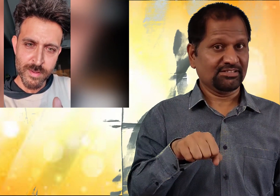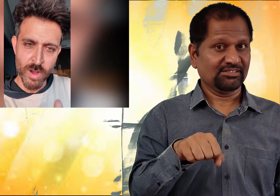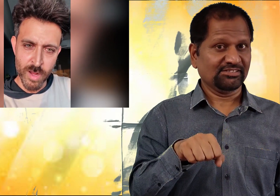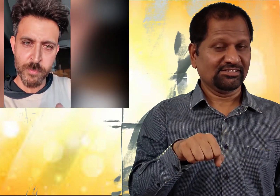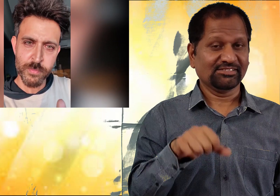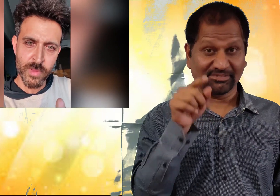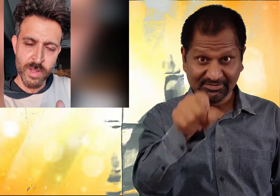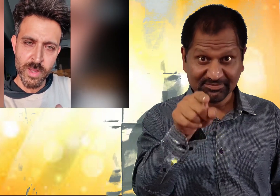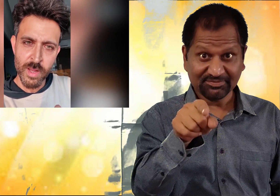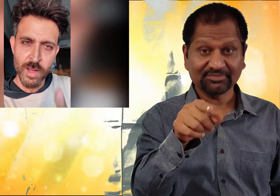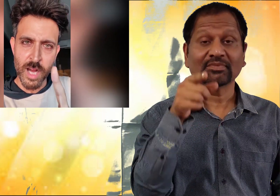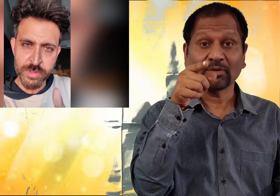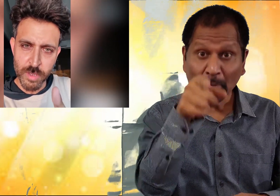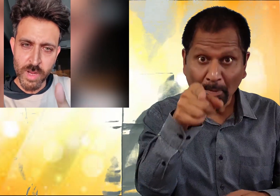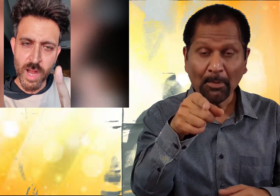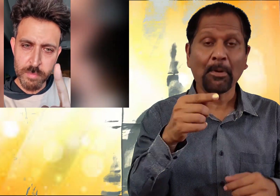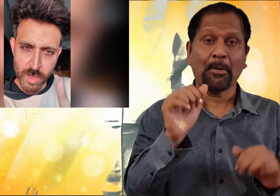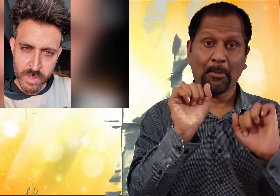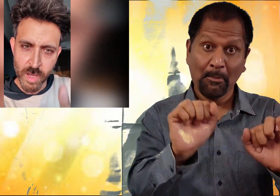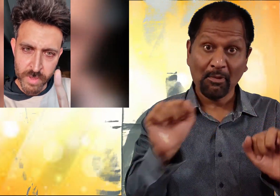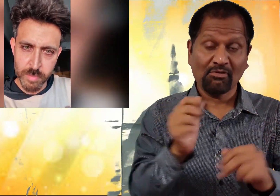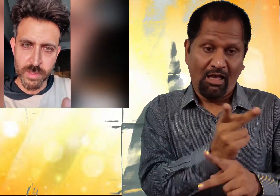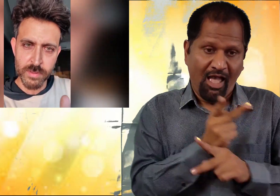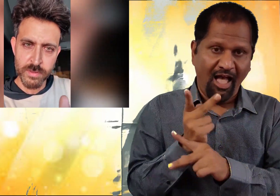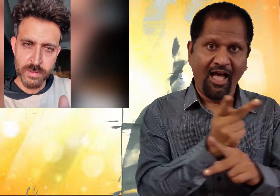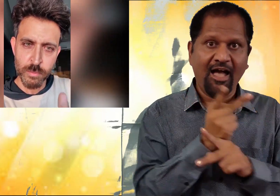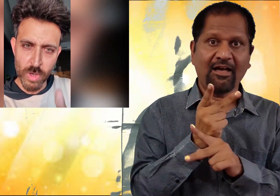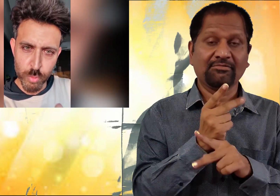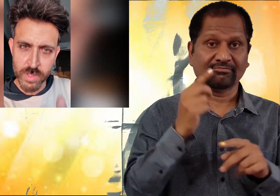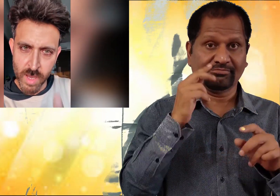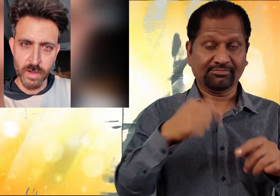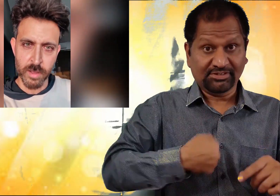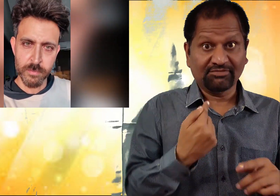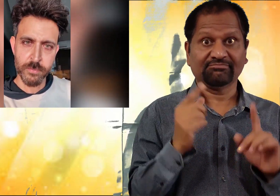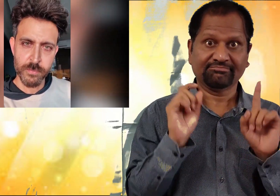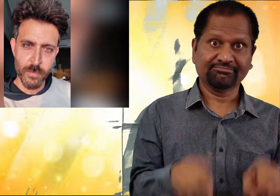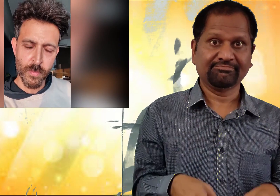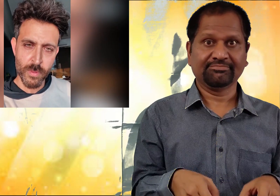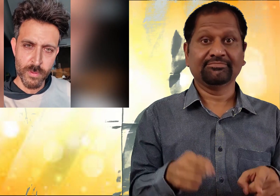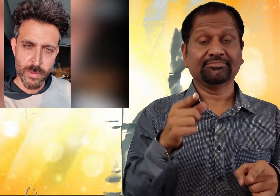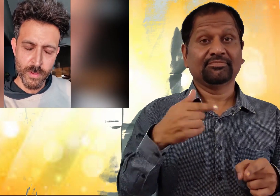और हाँ आप सब आपका भी अपना भी पूरा पूरा ध्यान रखें